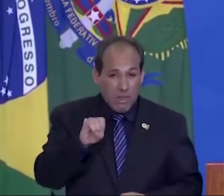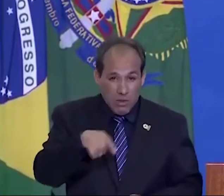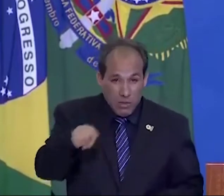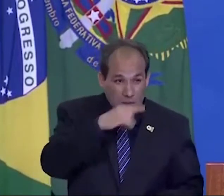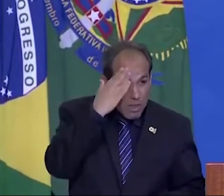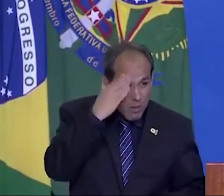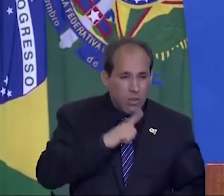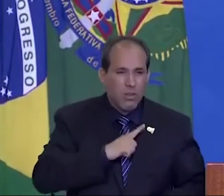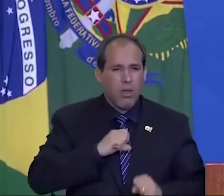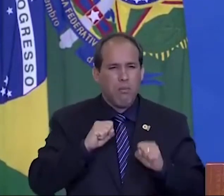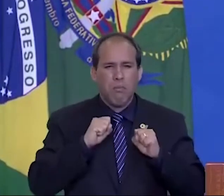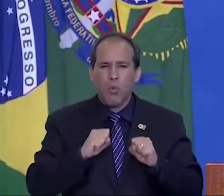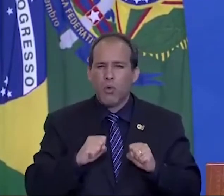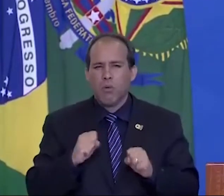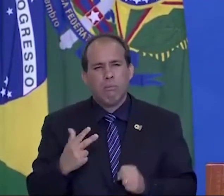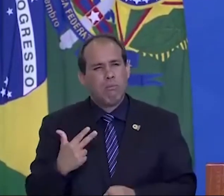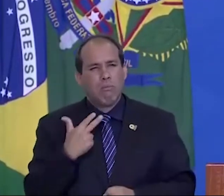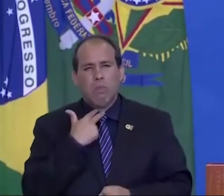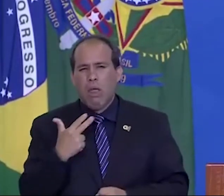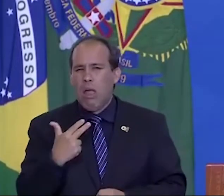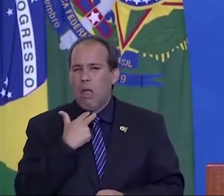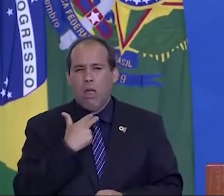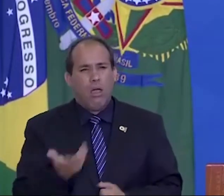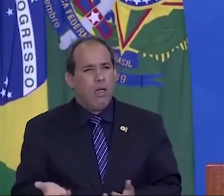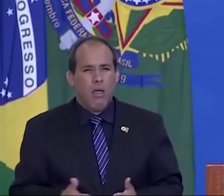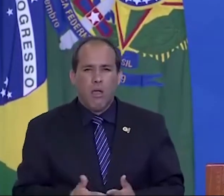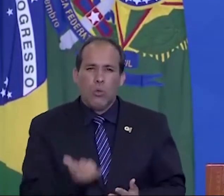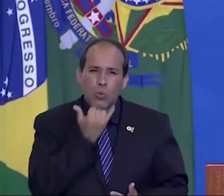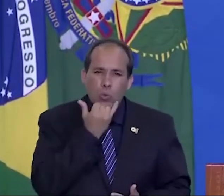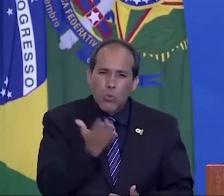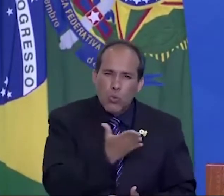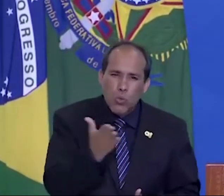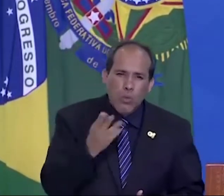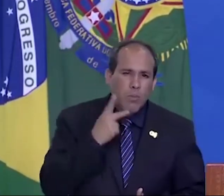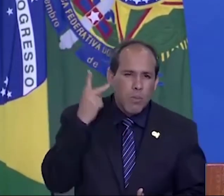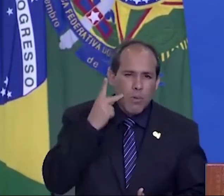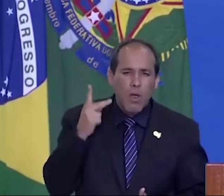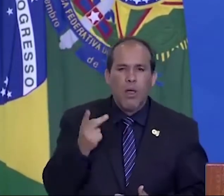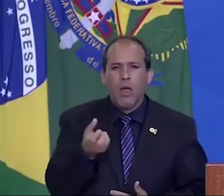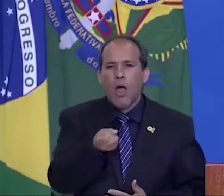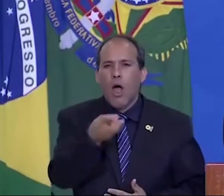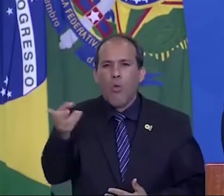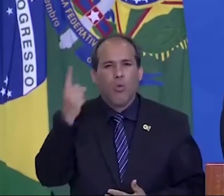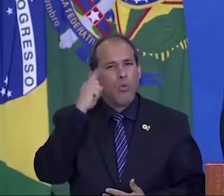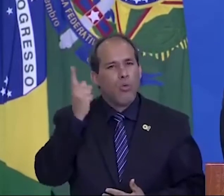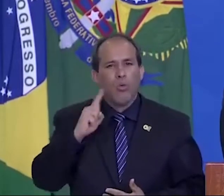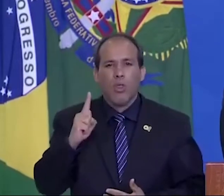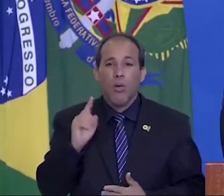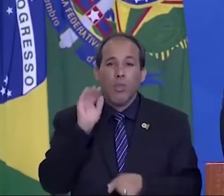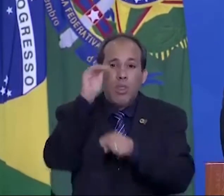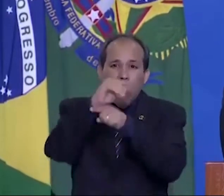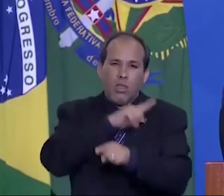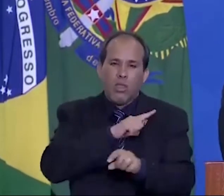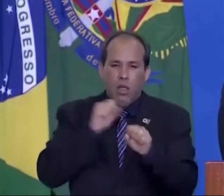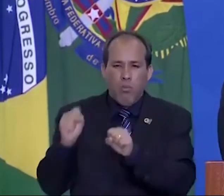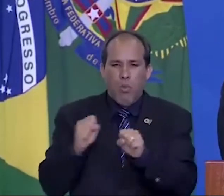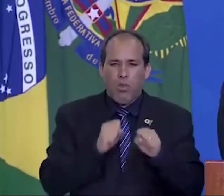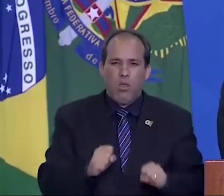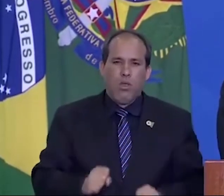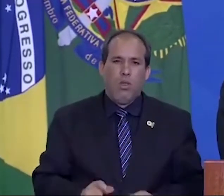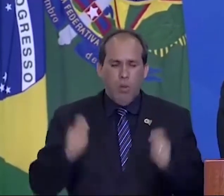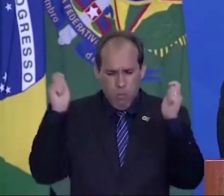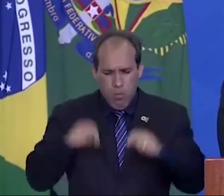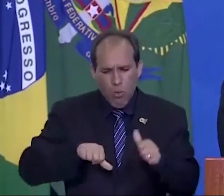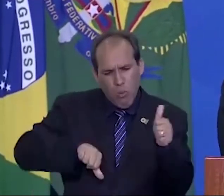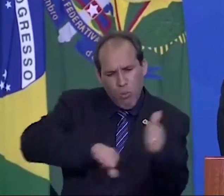poder que vocês têm. Me desculpem, parlamentares. Muitos não sabem o poder que têm ainda. O poder de mudar